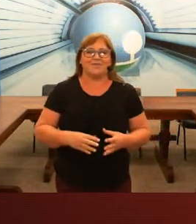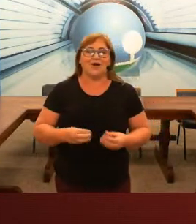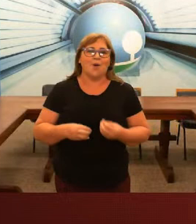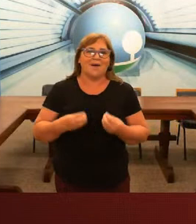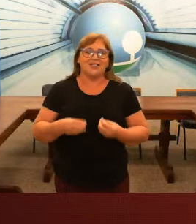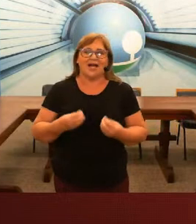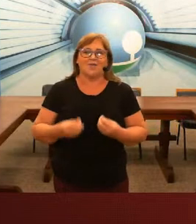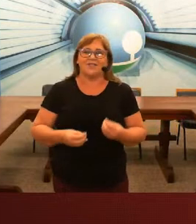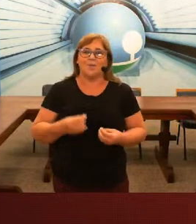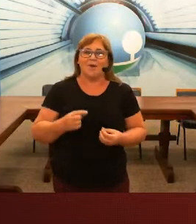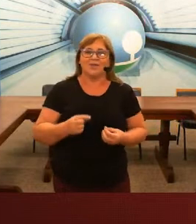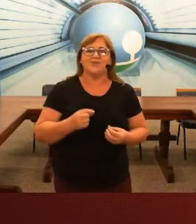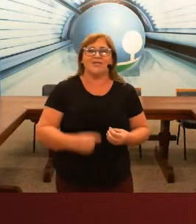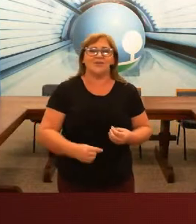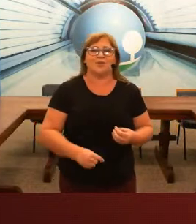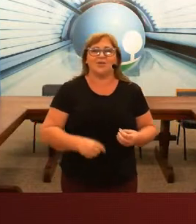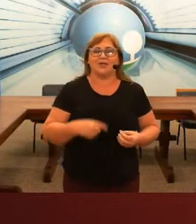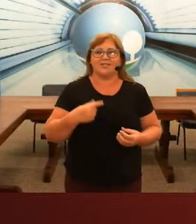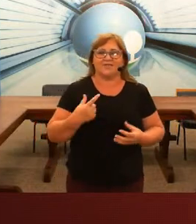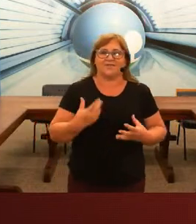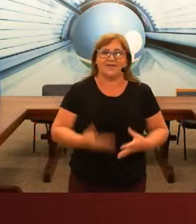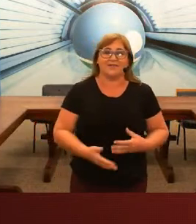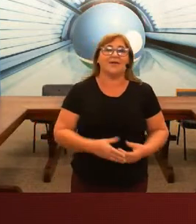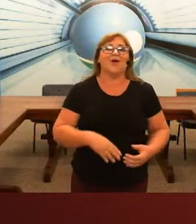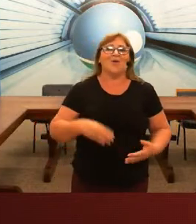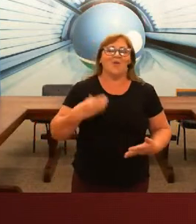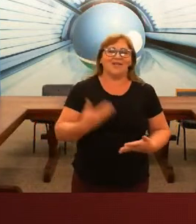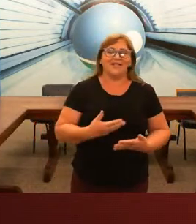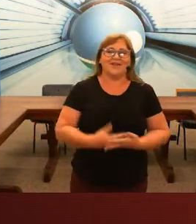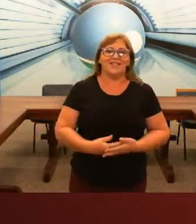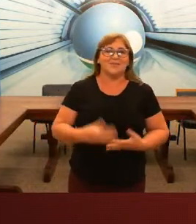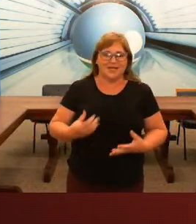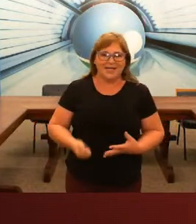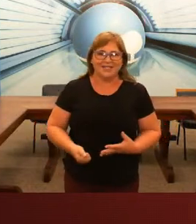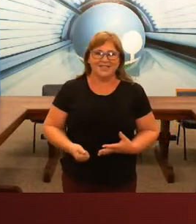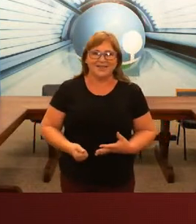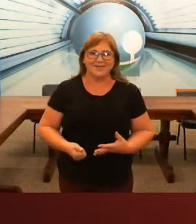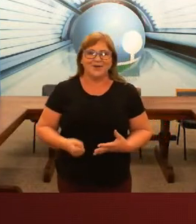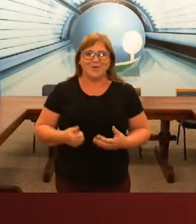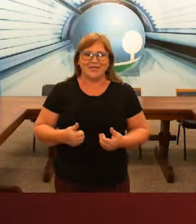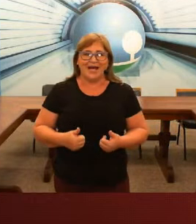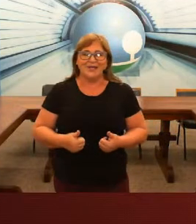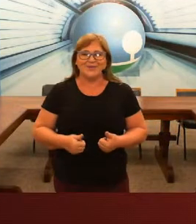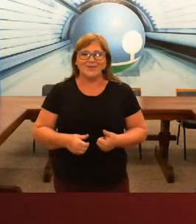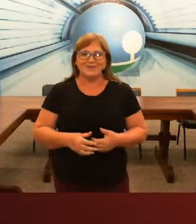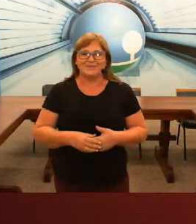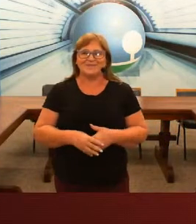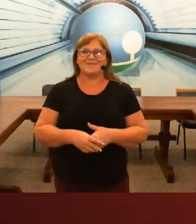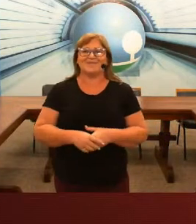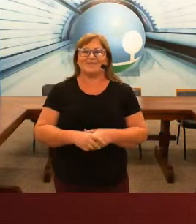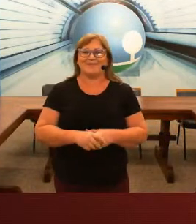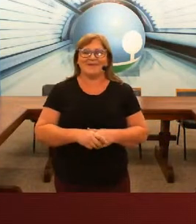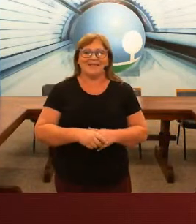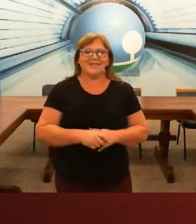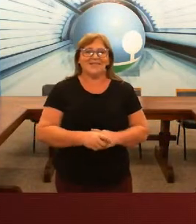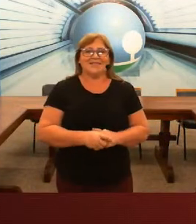compartilhar com você um pouquinho disso, um pouquinho da nossa vivência, um pouquinho da nossa experiência. Combinados? Bacana,